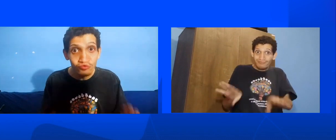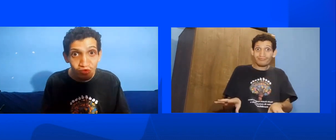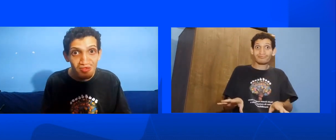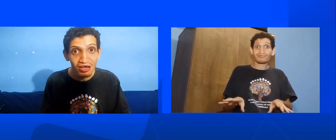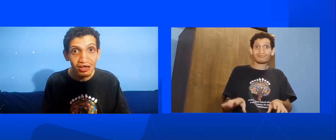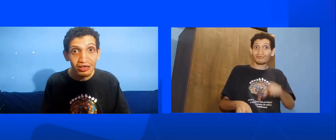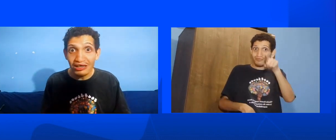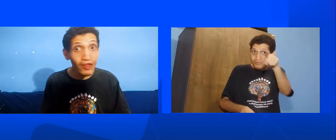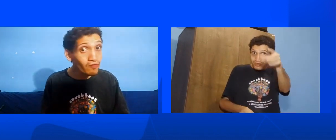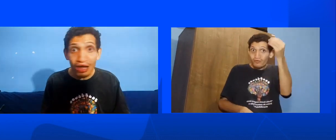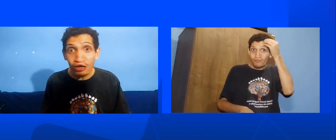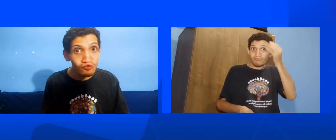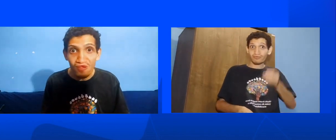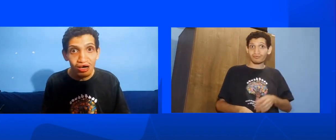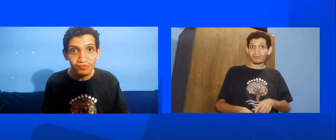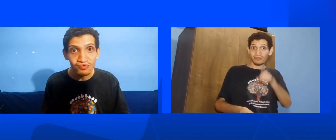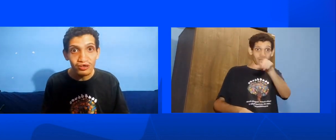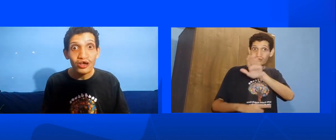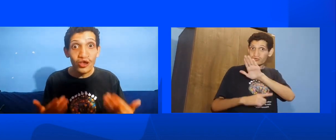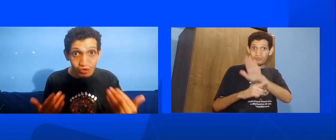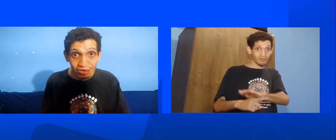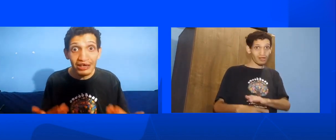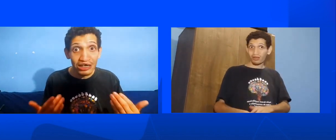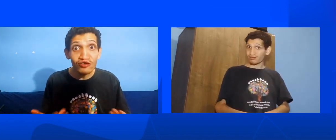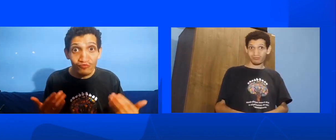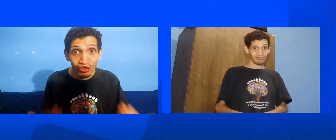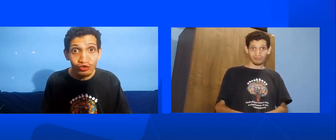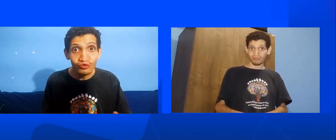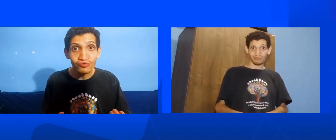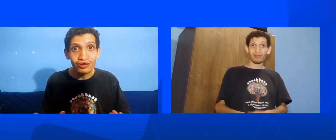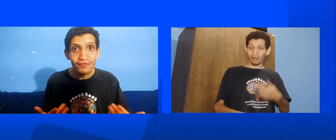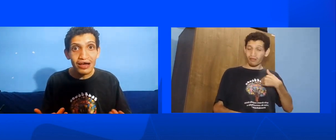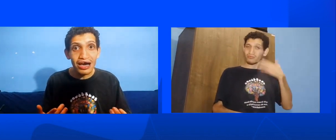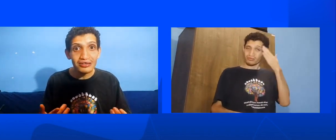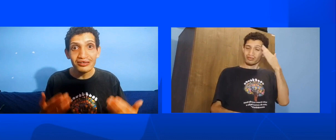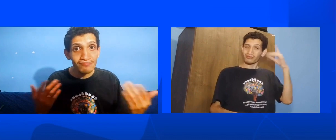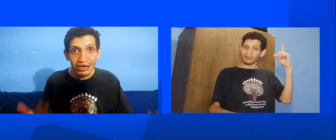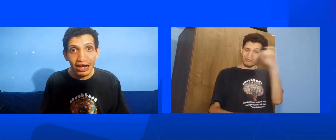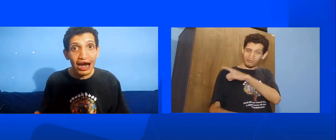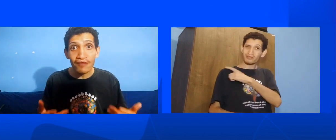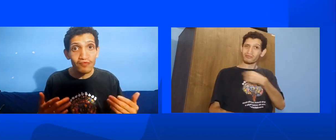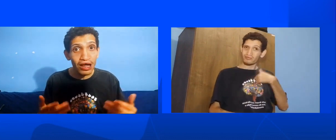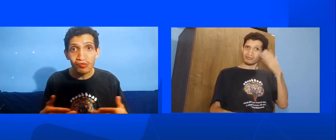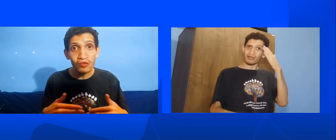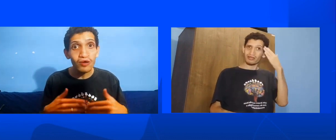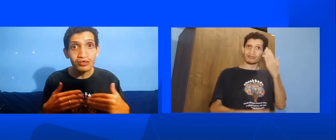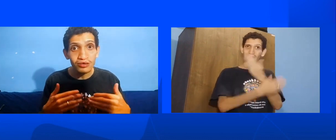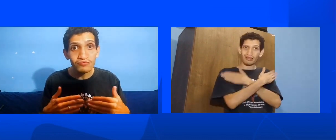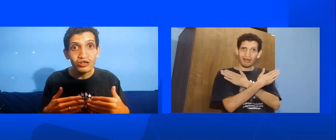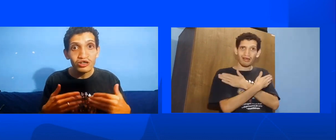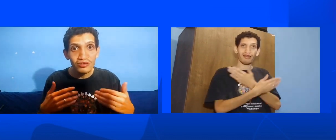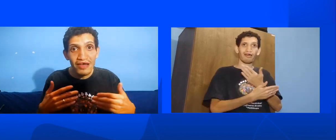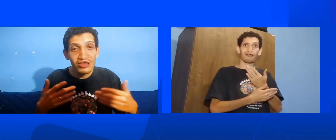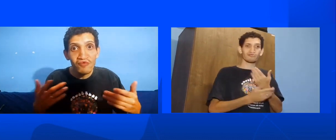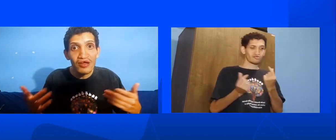surda Você não está ajudando Eu sei Que é difícil Estar desempregado Estar em uma situação Nem de